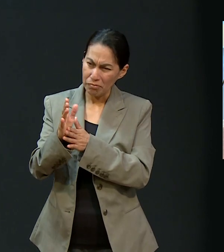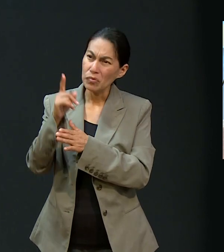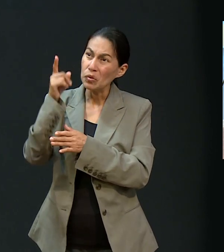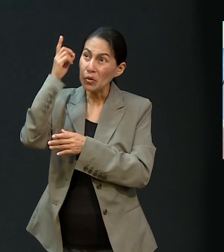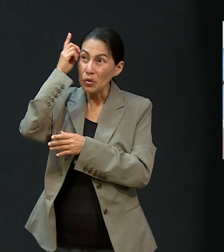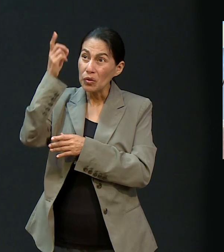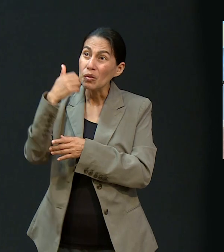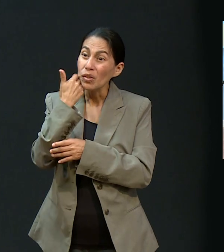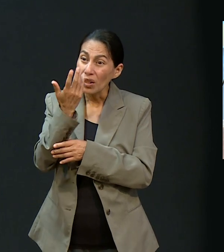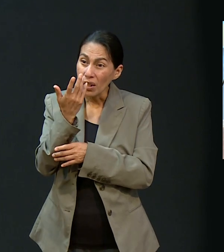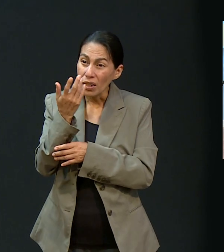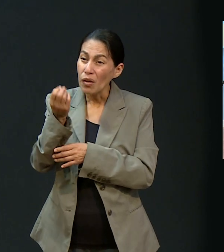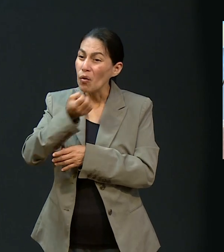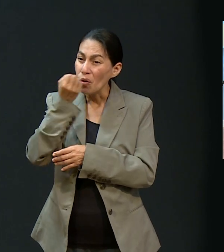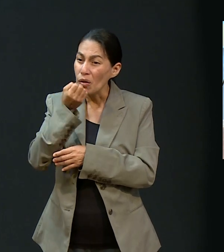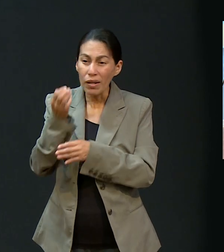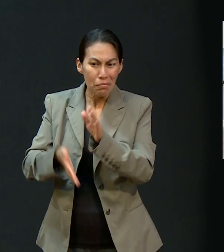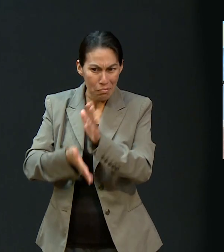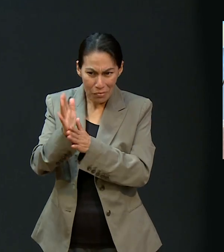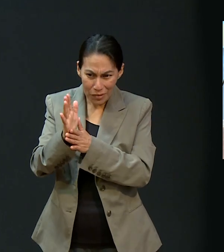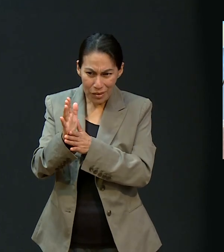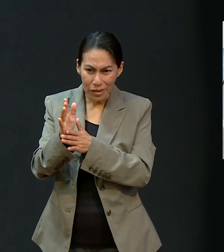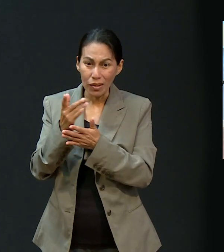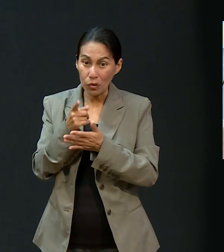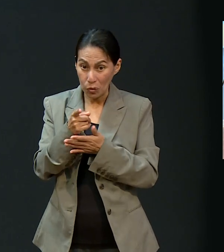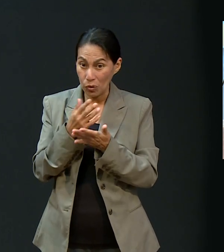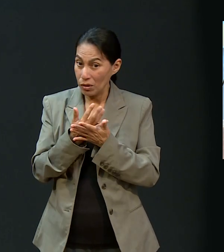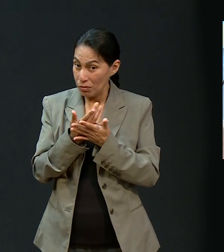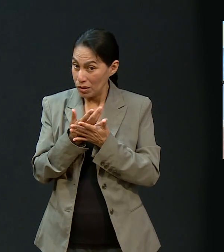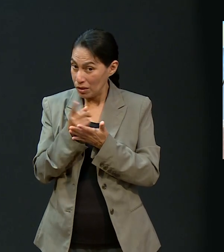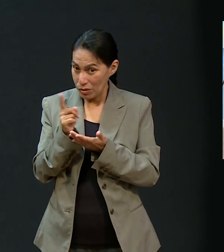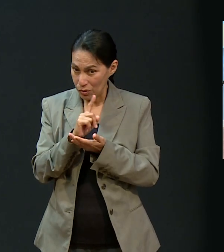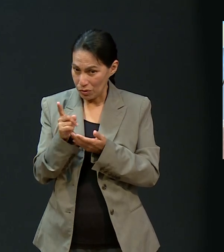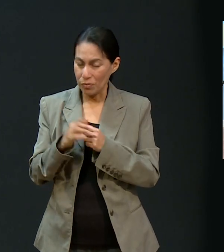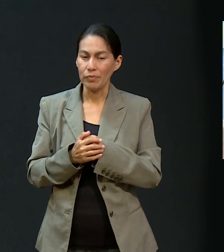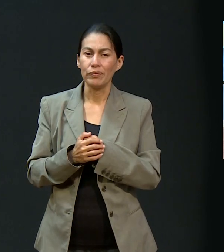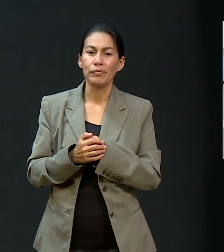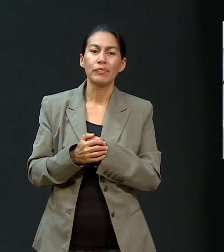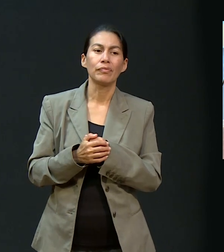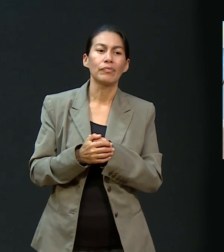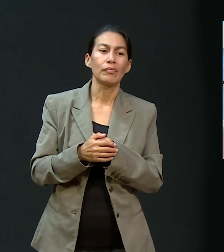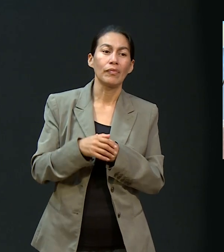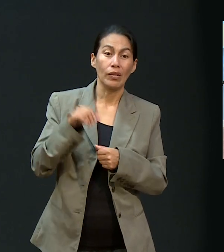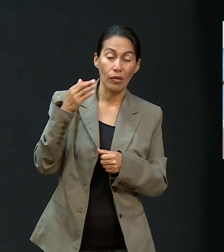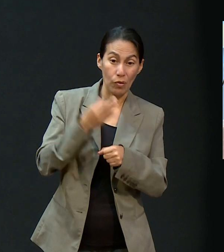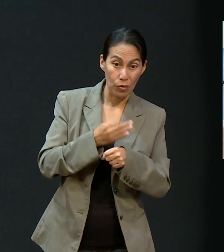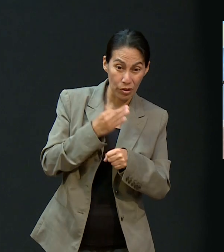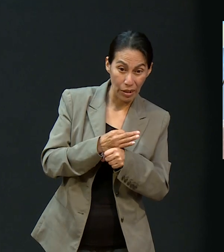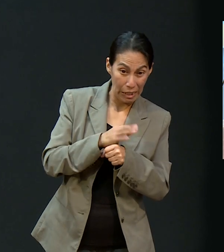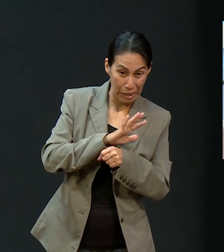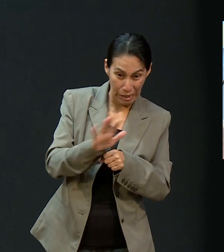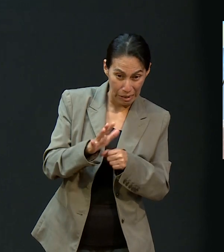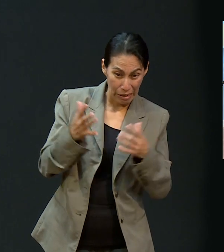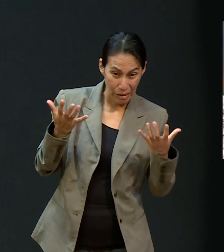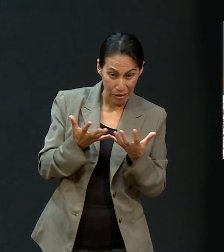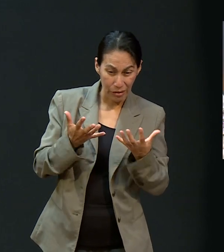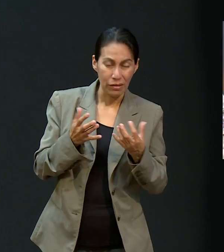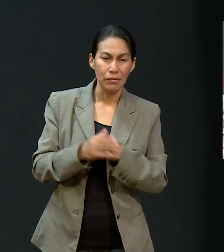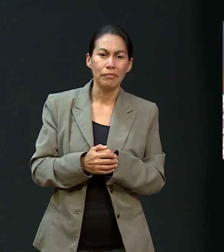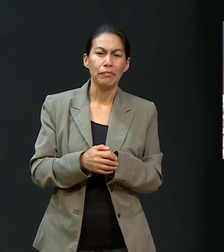Si es tu decisión y si Dios así lo quiere, hazlo ahora. Ya no esperes más tiempo. Me gusta esta frase, hazlo